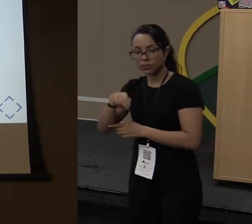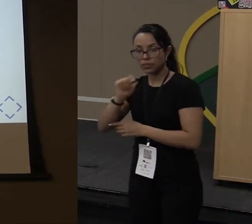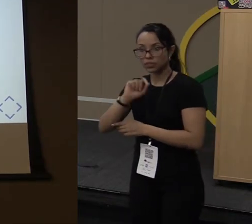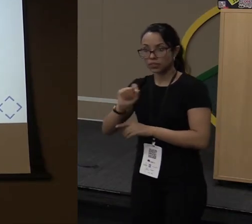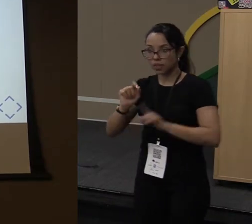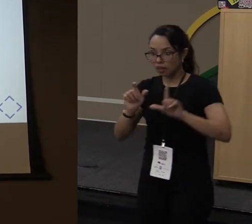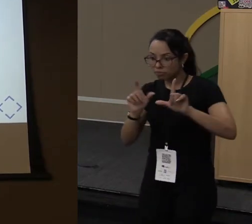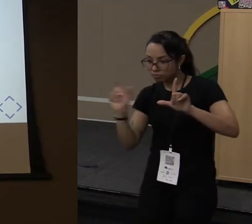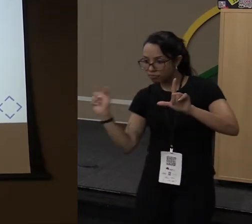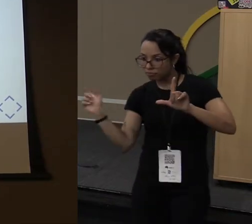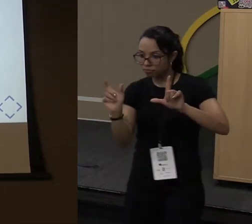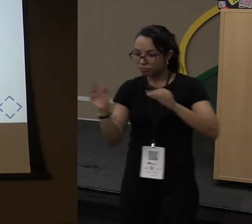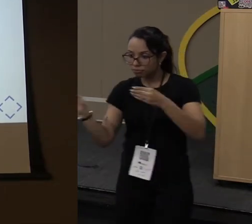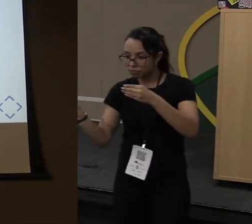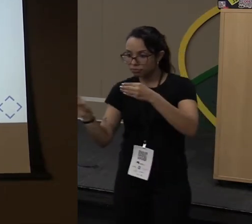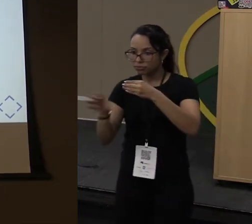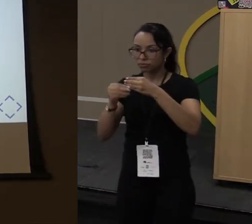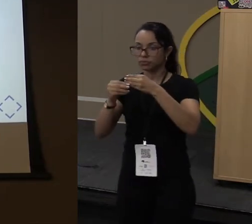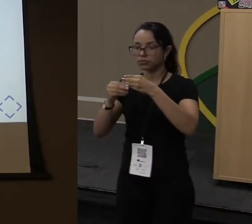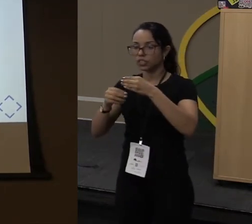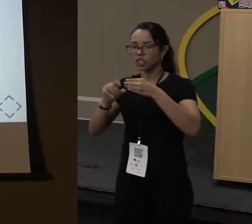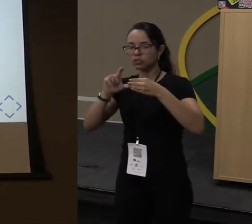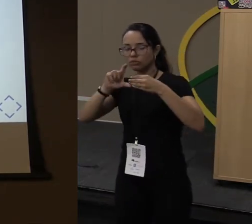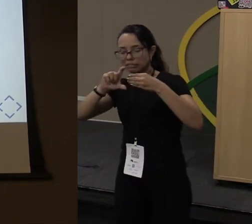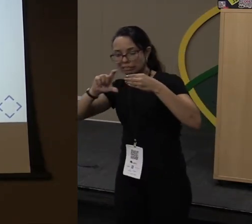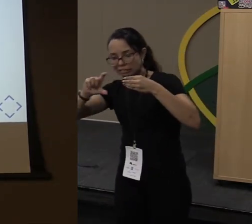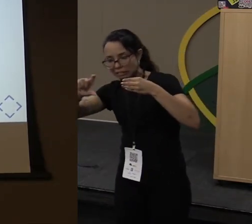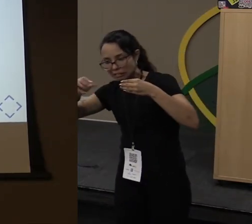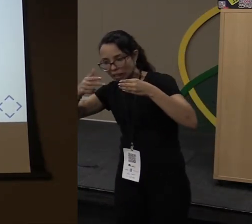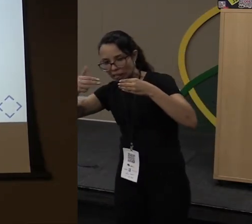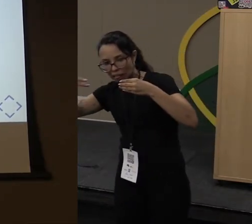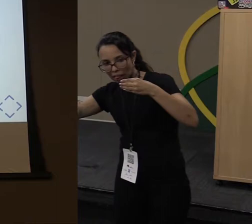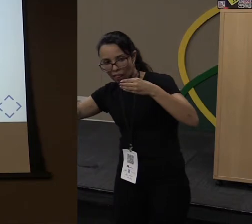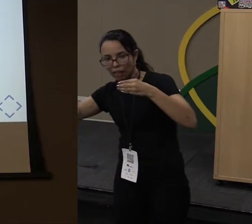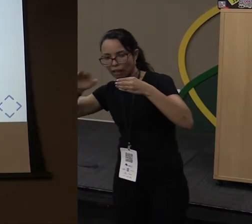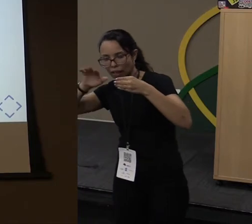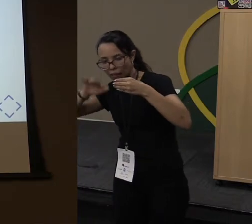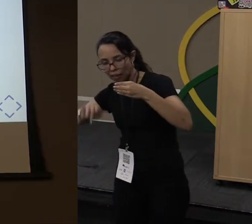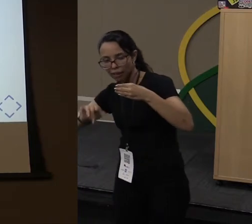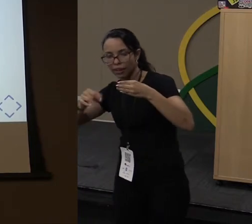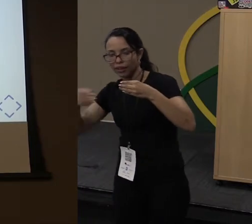lambda, as chaves, todo o trecho de código e o retorno daquele valor.